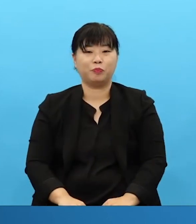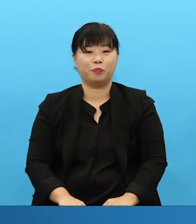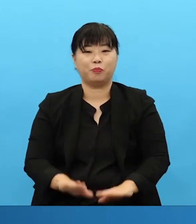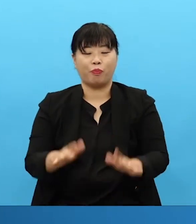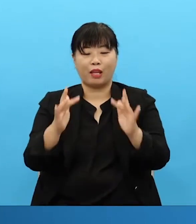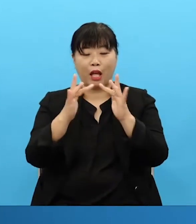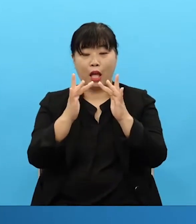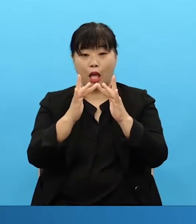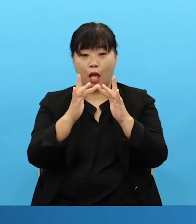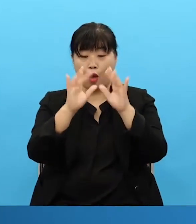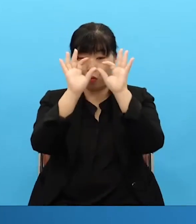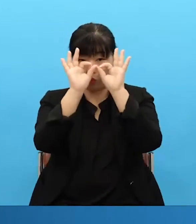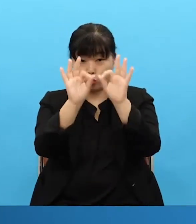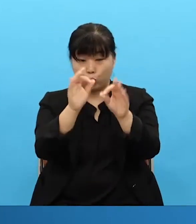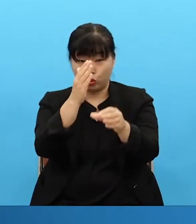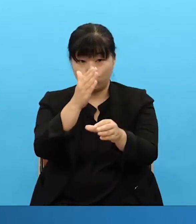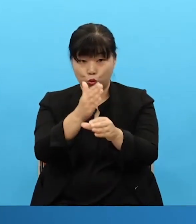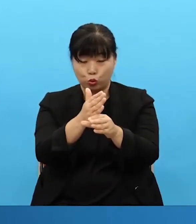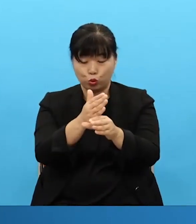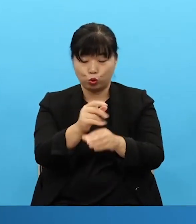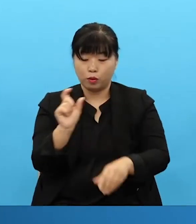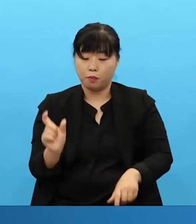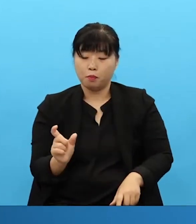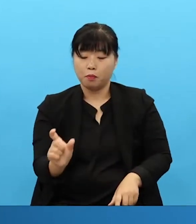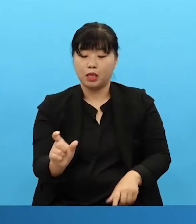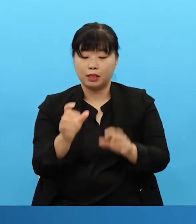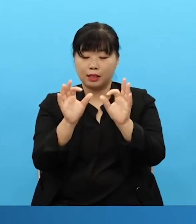자막으로 나오는 계좌에 마음담아 헌금해 주시길 바랍니다.